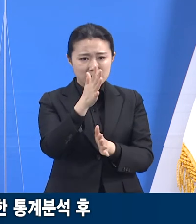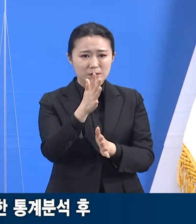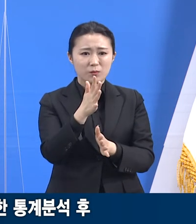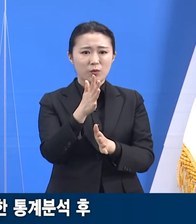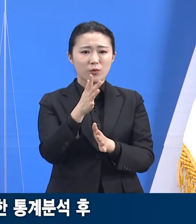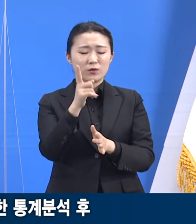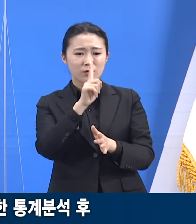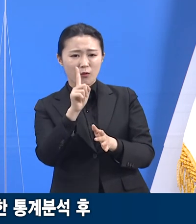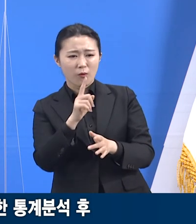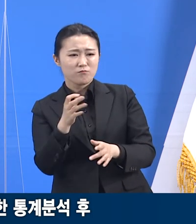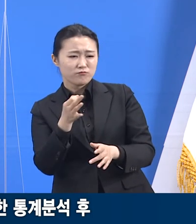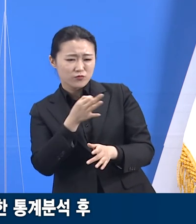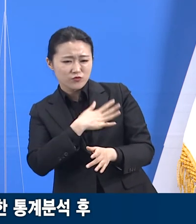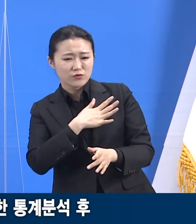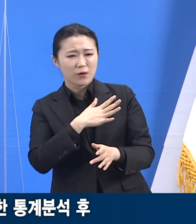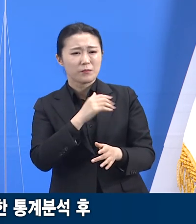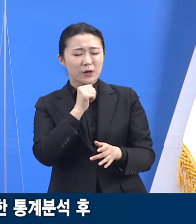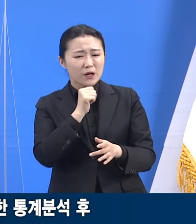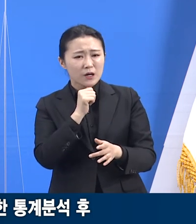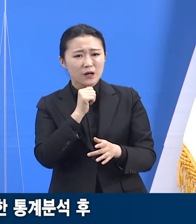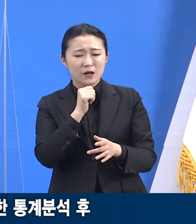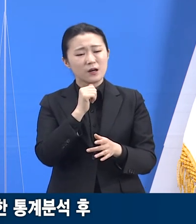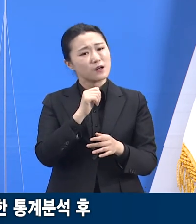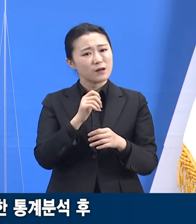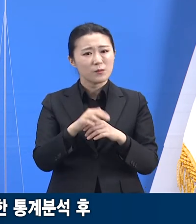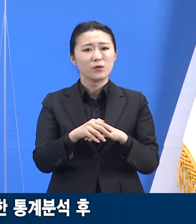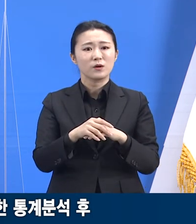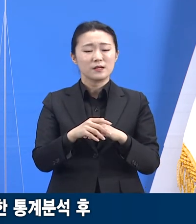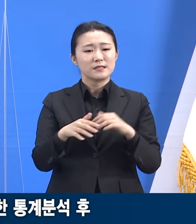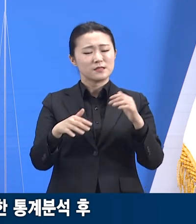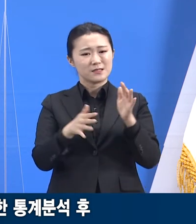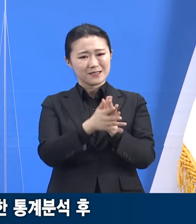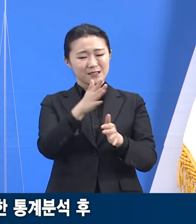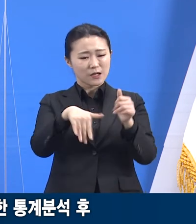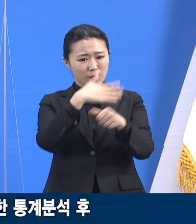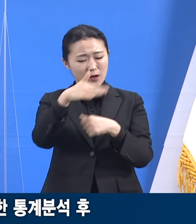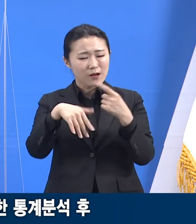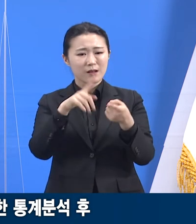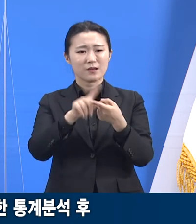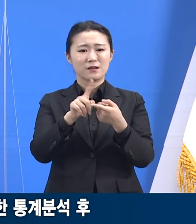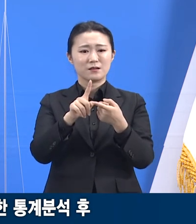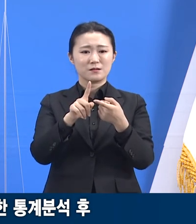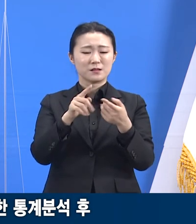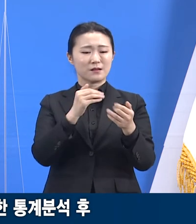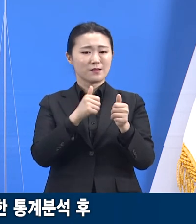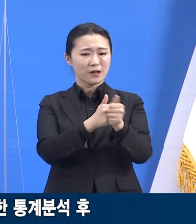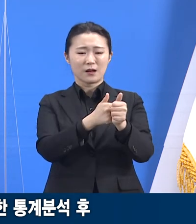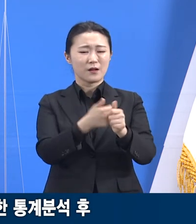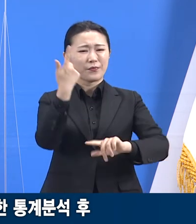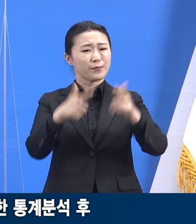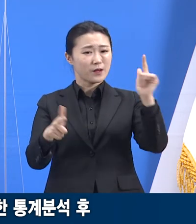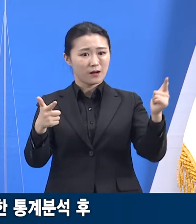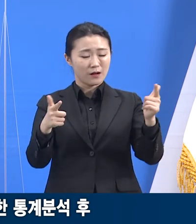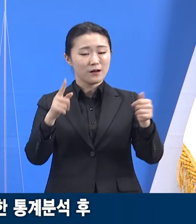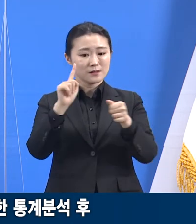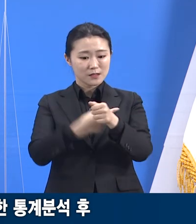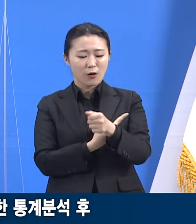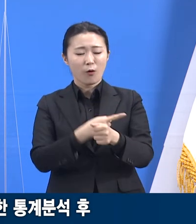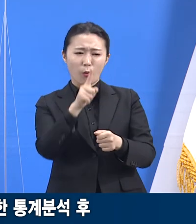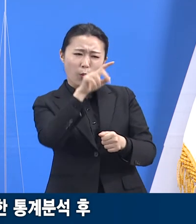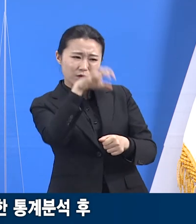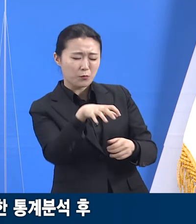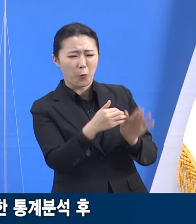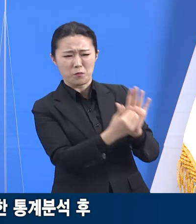잘했다거나 못했다거나 하는 단순한 논리로 해석하는 것은 매우 위험합니다. 관심을 가져야 할 일은